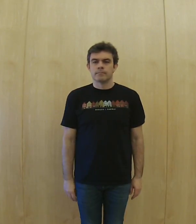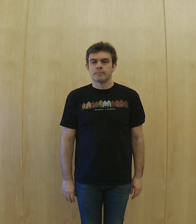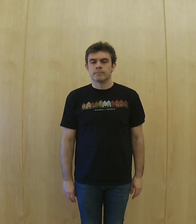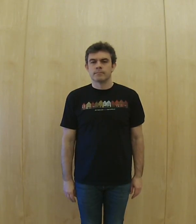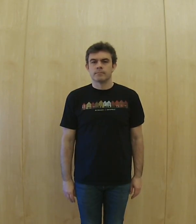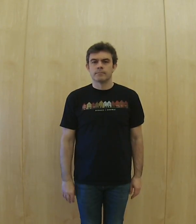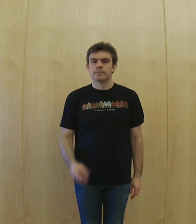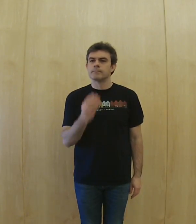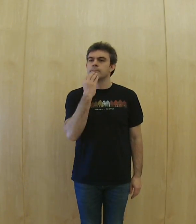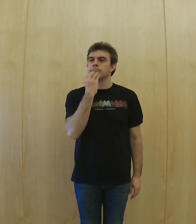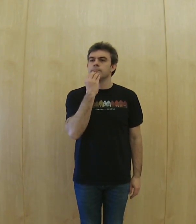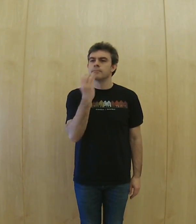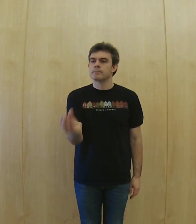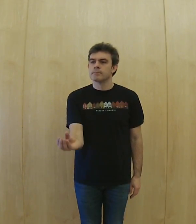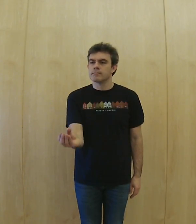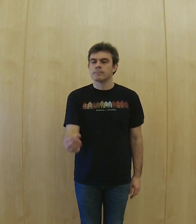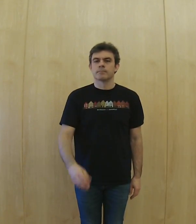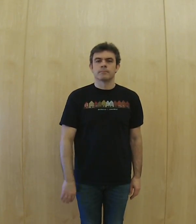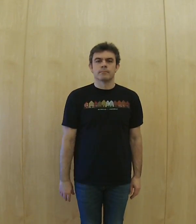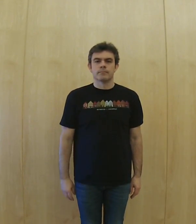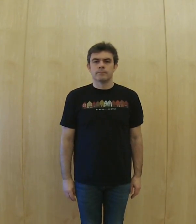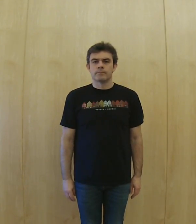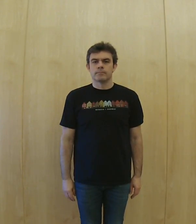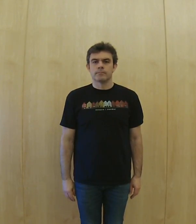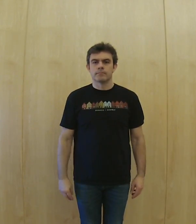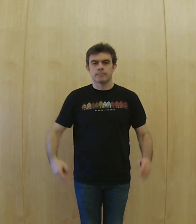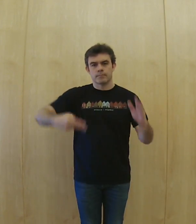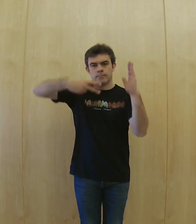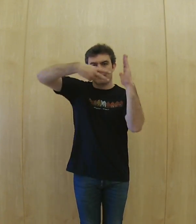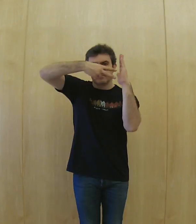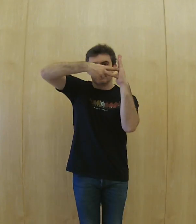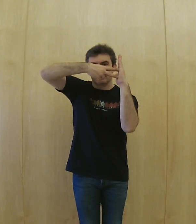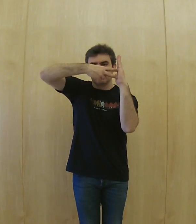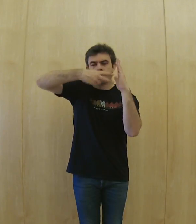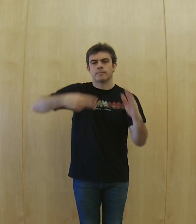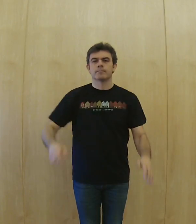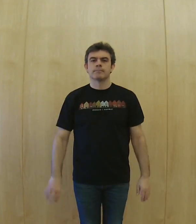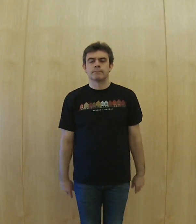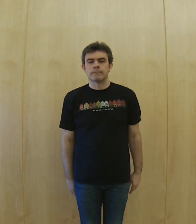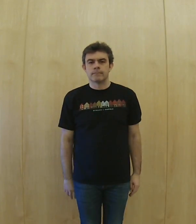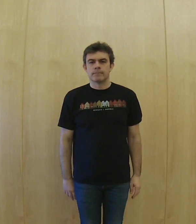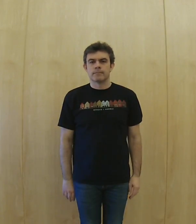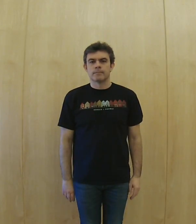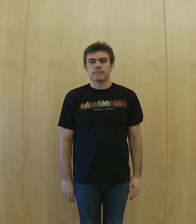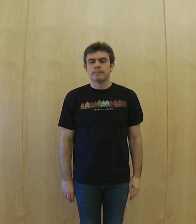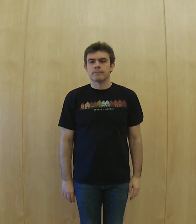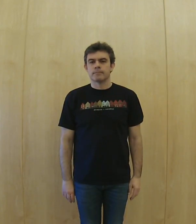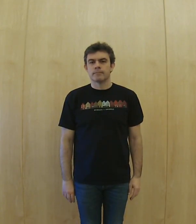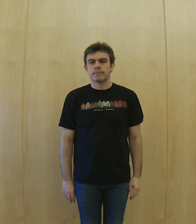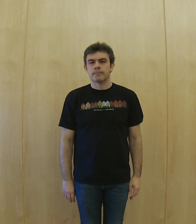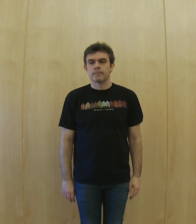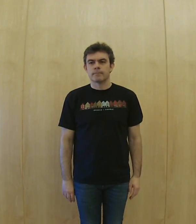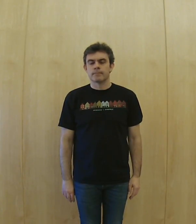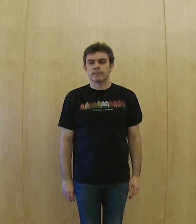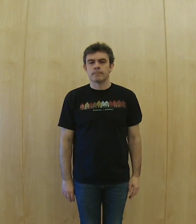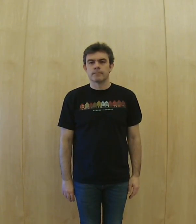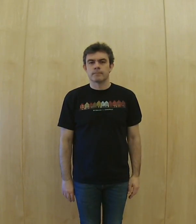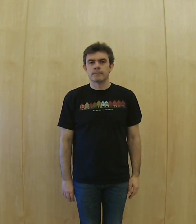vocalistas, aparatos electrónicos, sonido largo